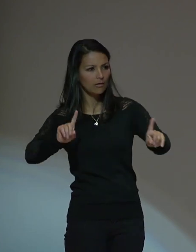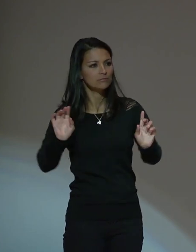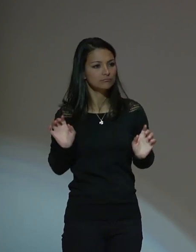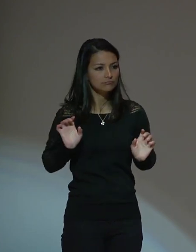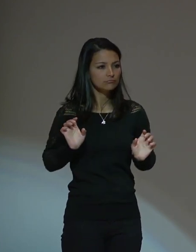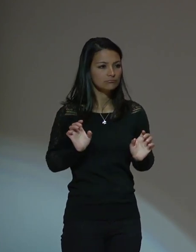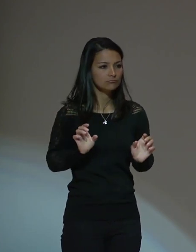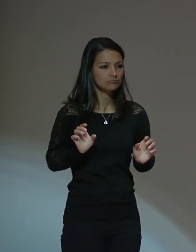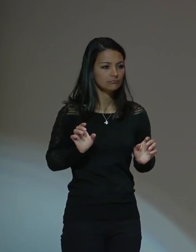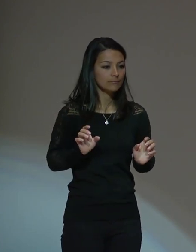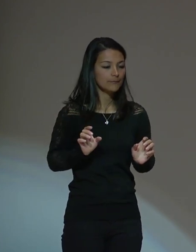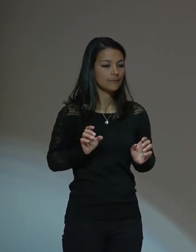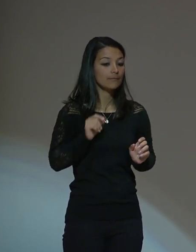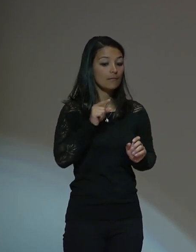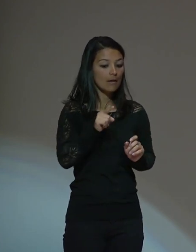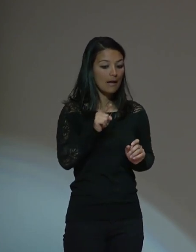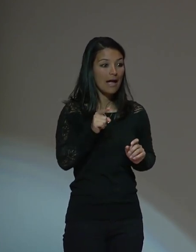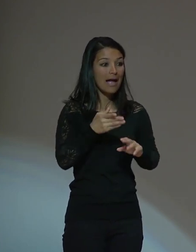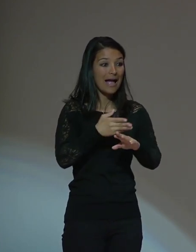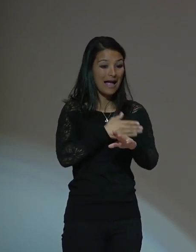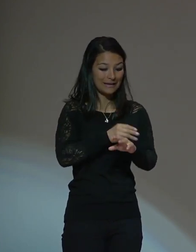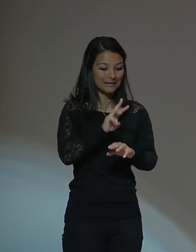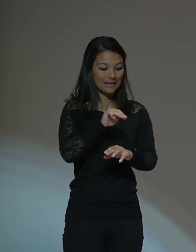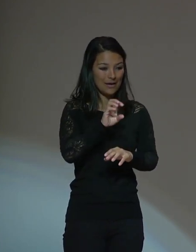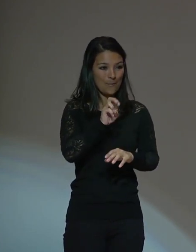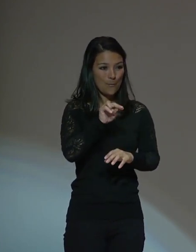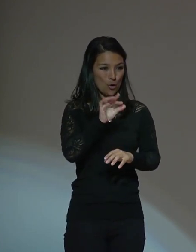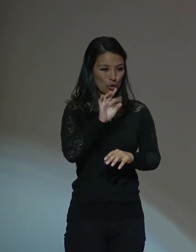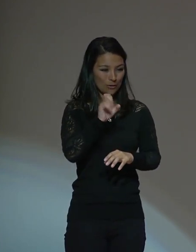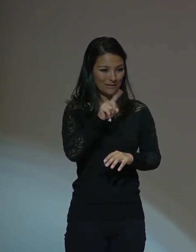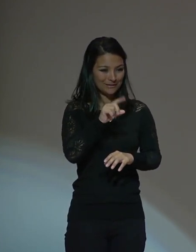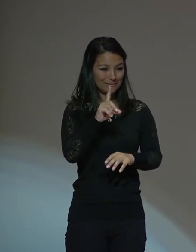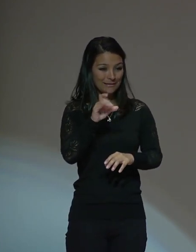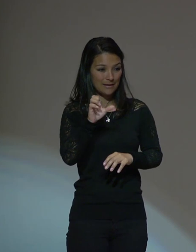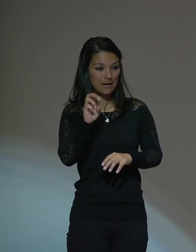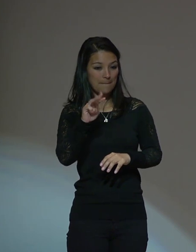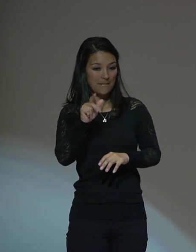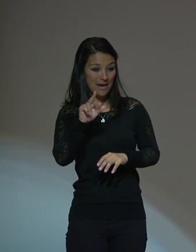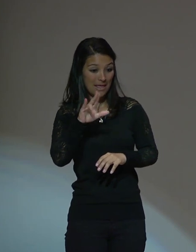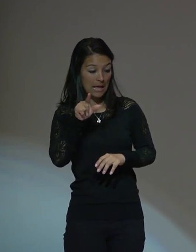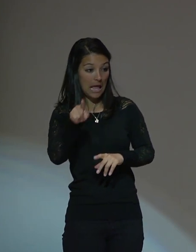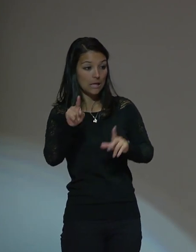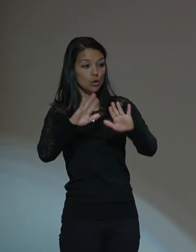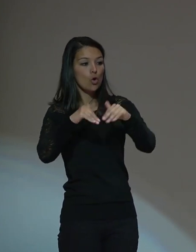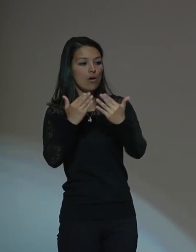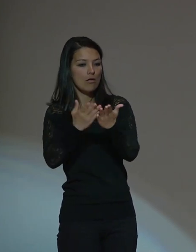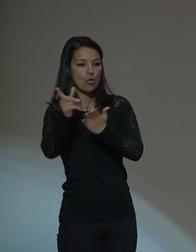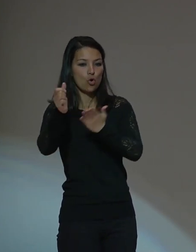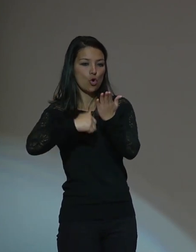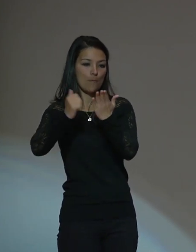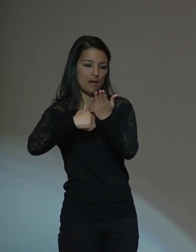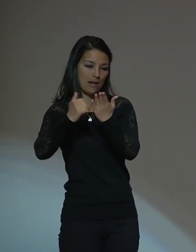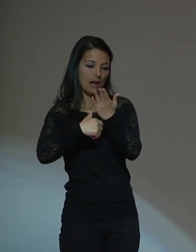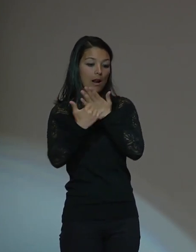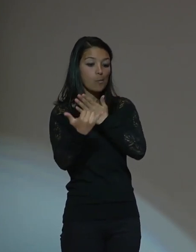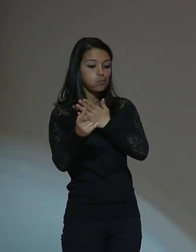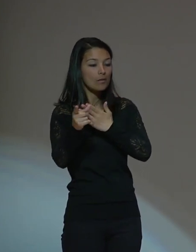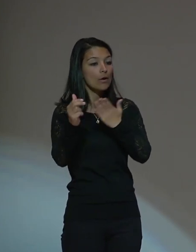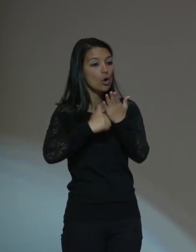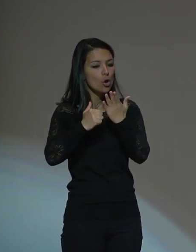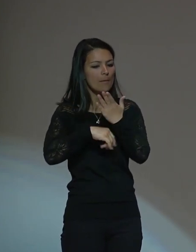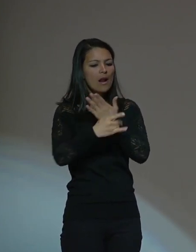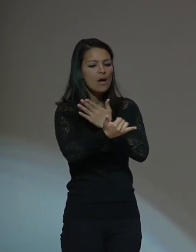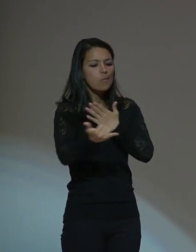Entonces, Montes de María es una escuela normal superior donde se vive